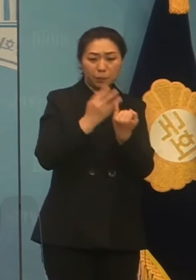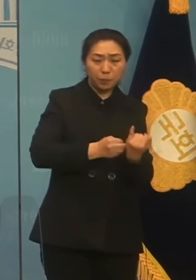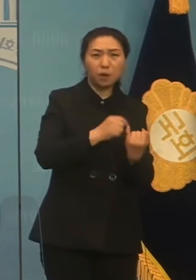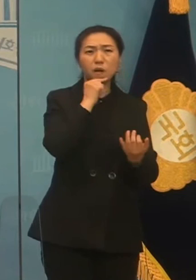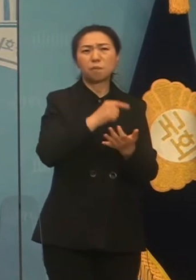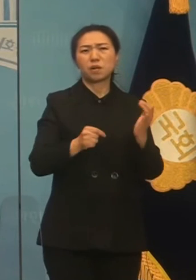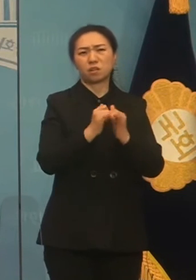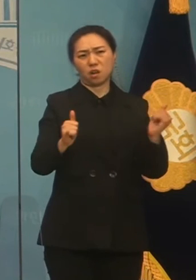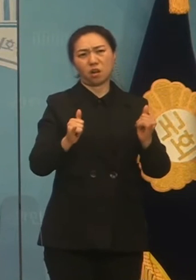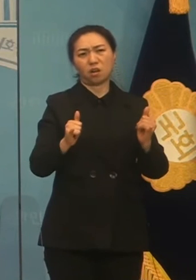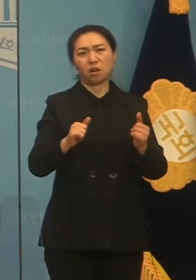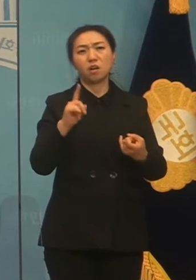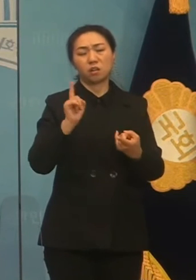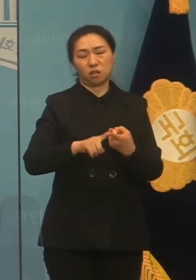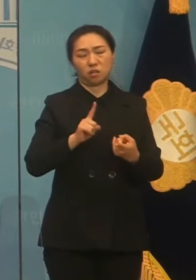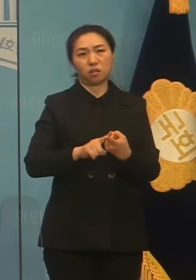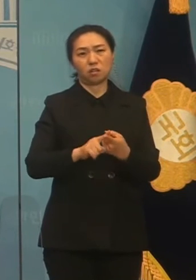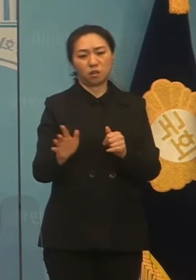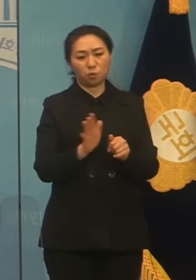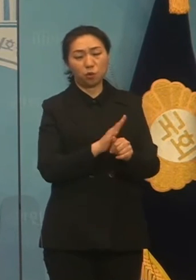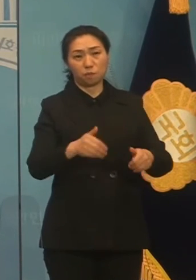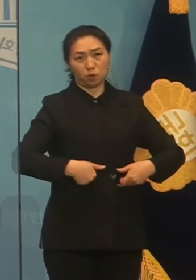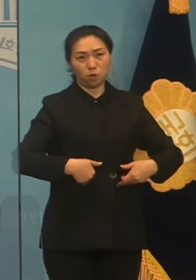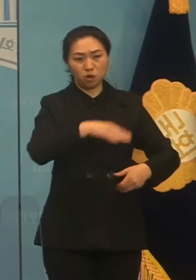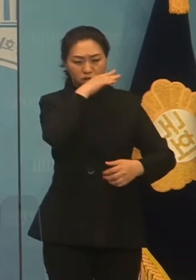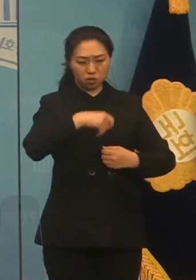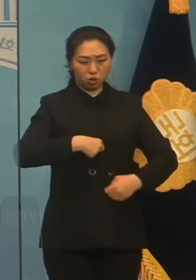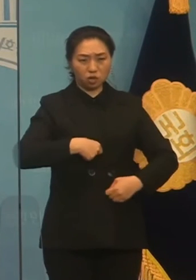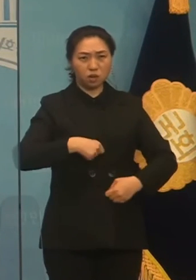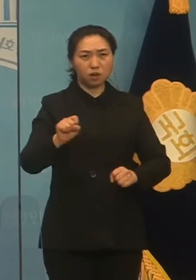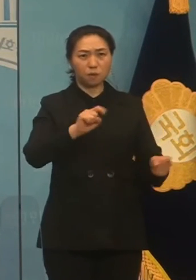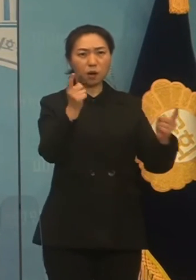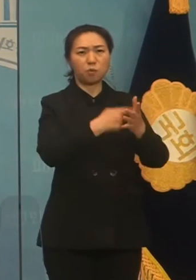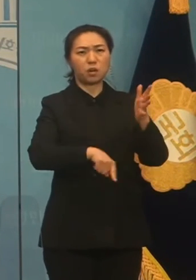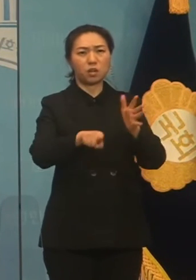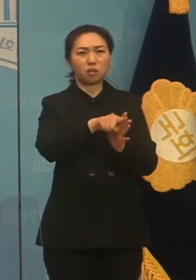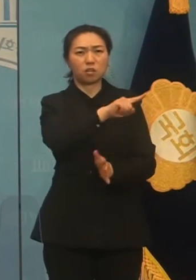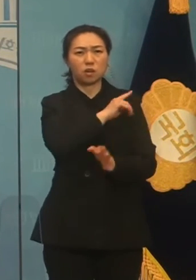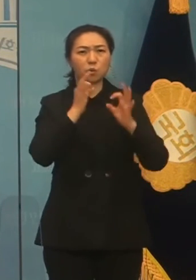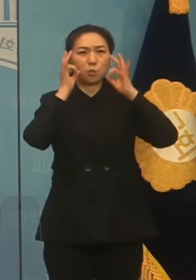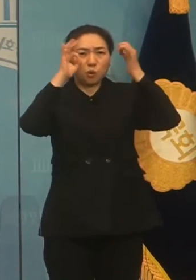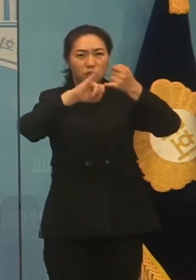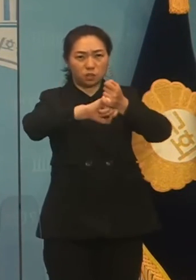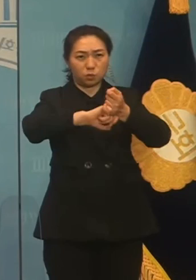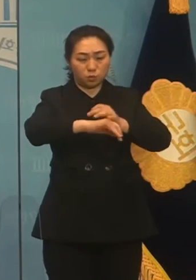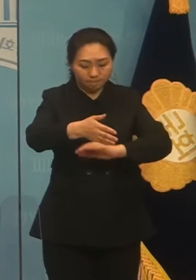반드시 빛깔을 치른다는 정의가 지켜질 수 있도록 최선을 다하겠습니다. 감사합니다.